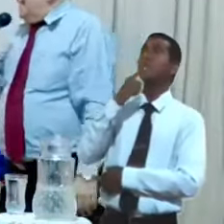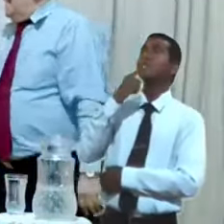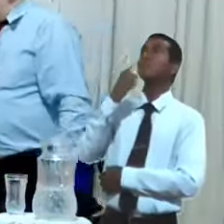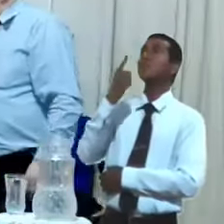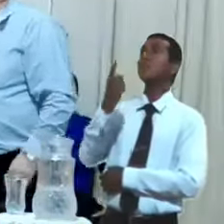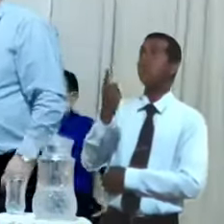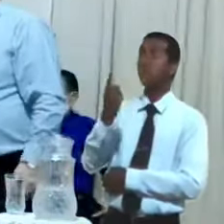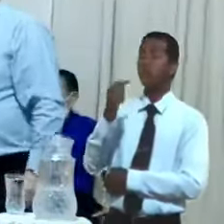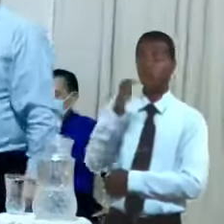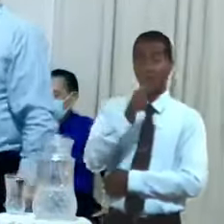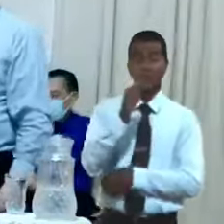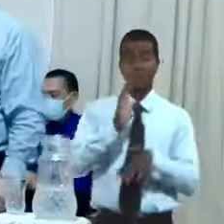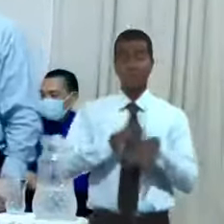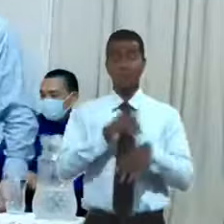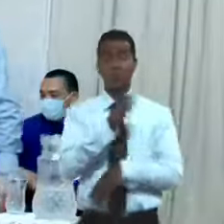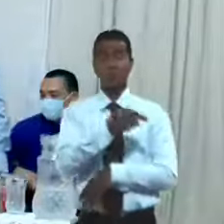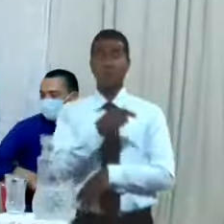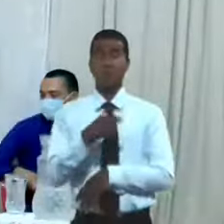la serpiente.